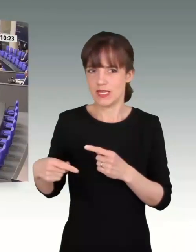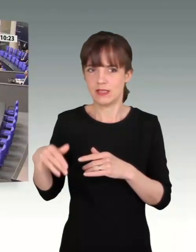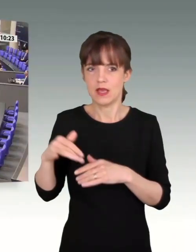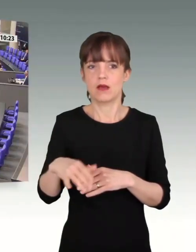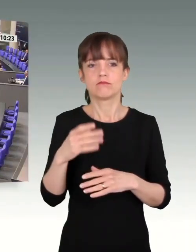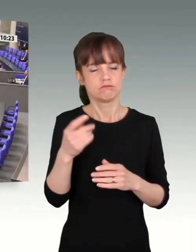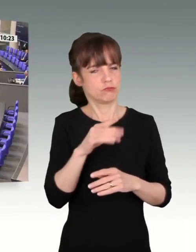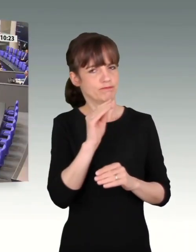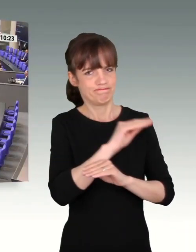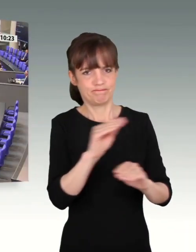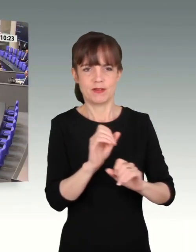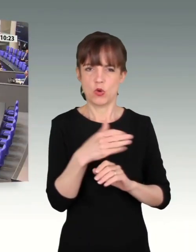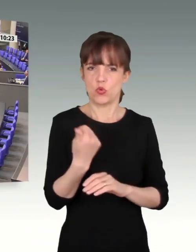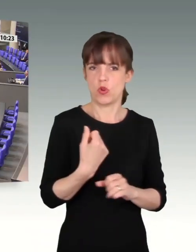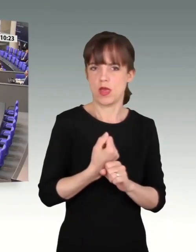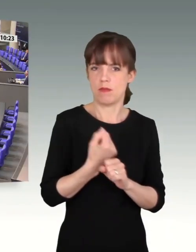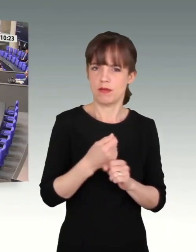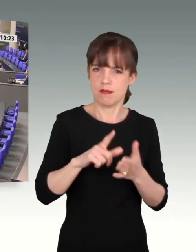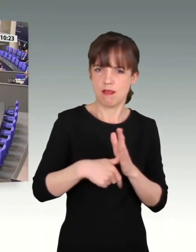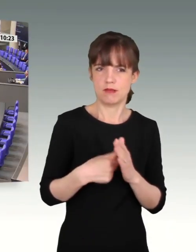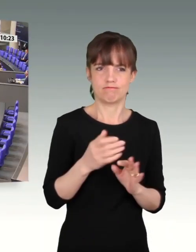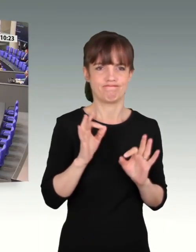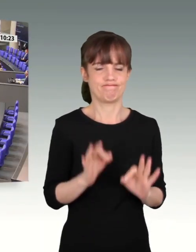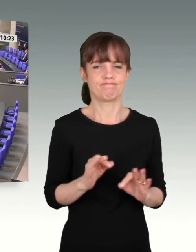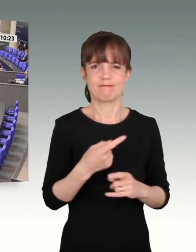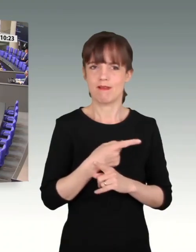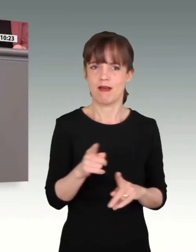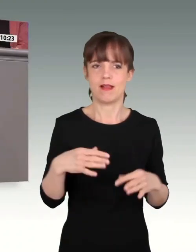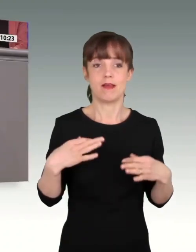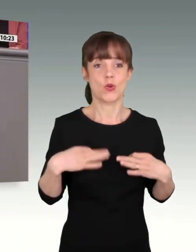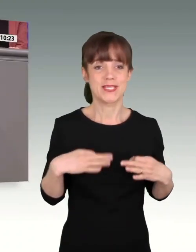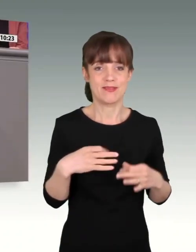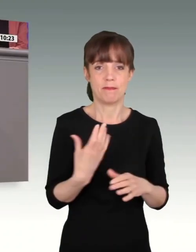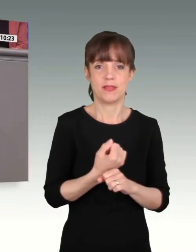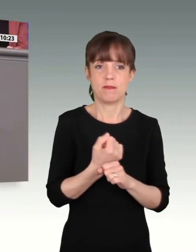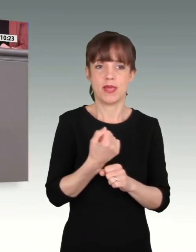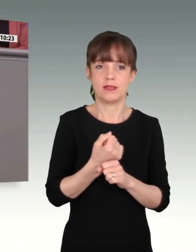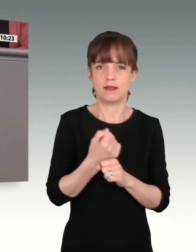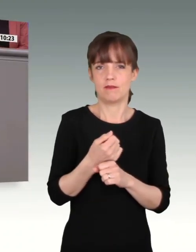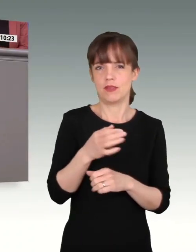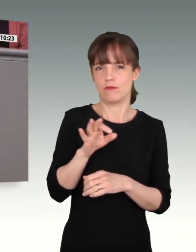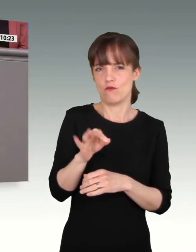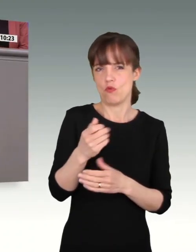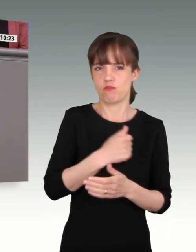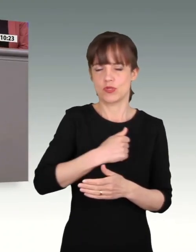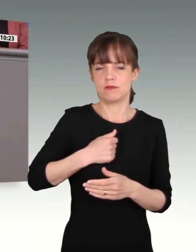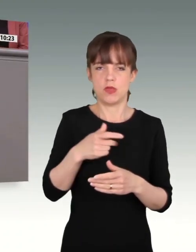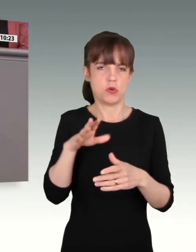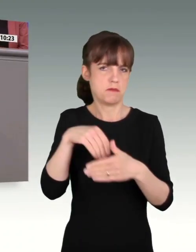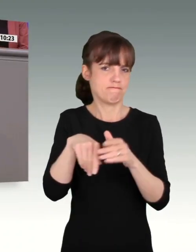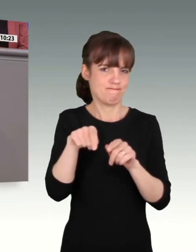Frau Wehrbeauftragte, Sie haben in Ihrer Rede viele wichtige Punkte angesprochen. Sie haben beispielsweise auch wieder auf die Amtshilfe